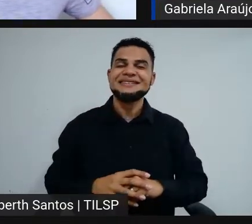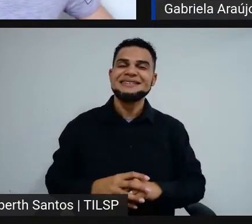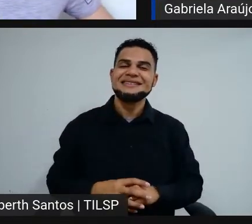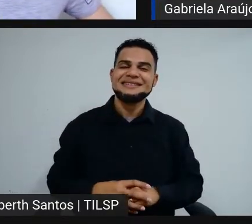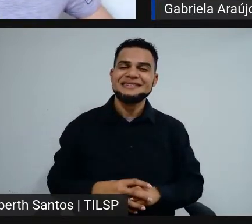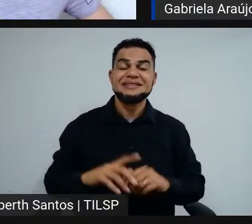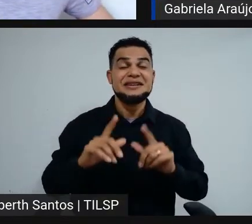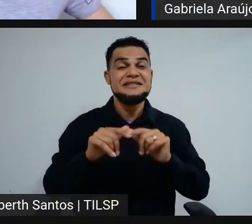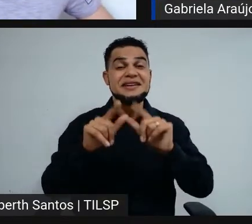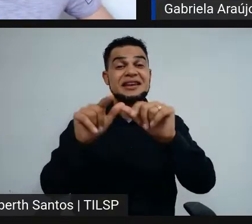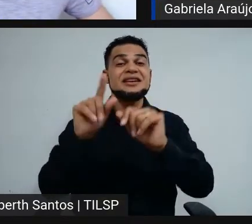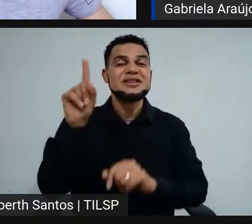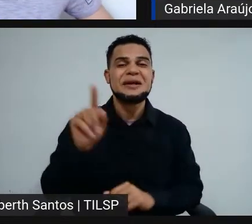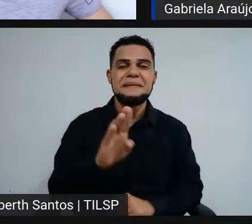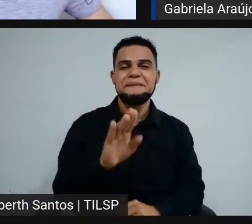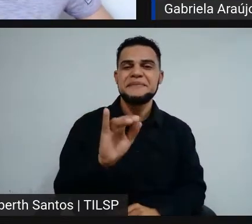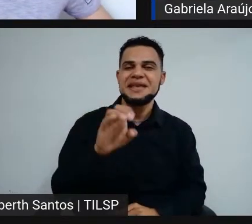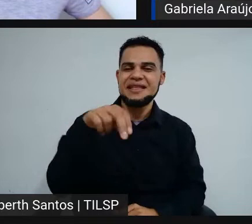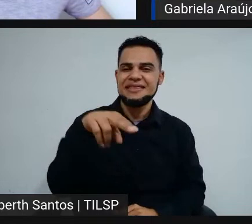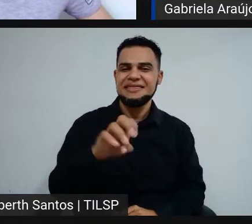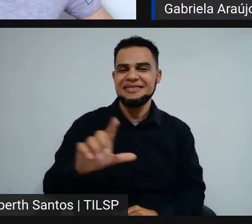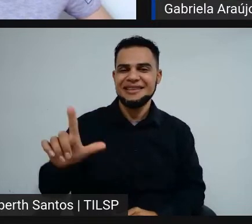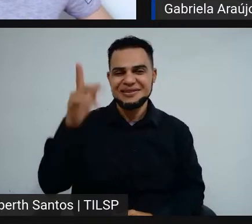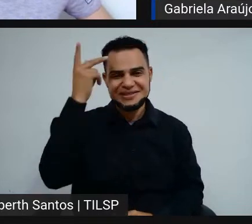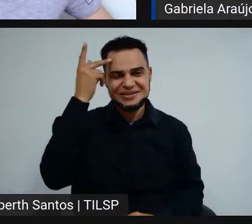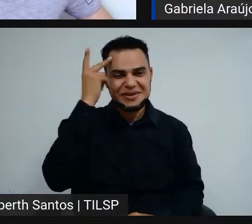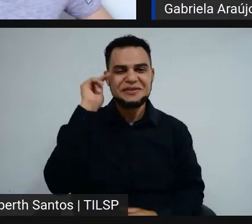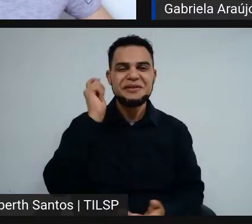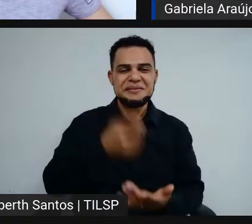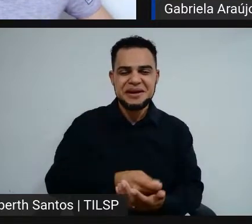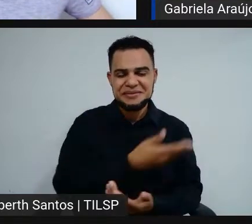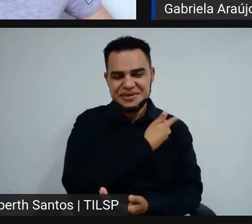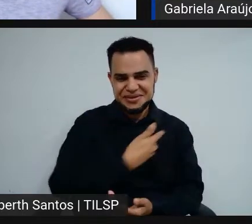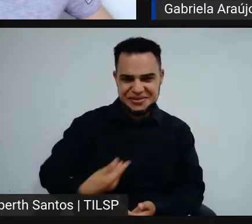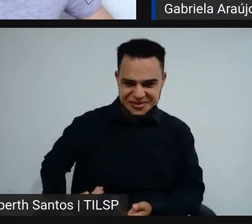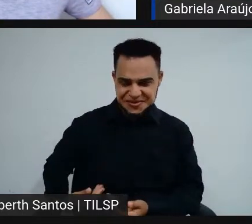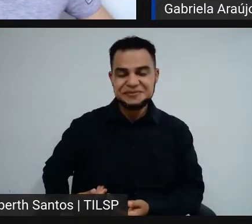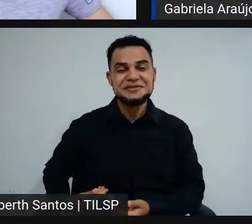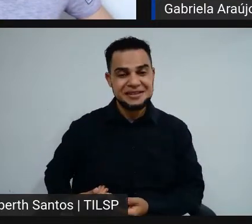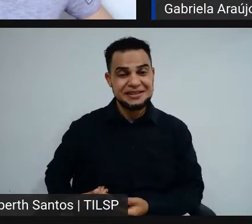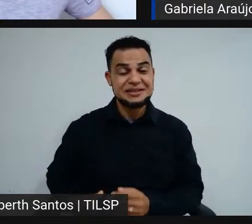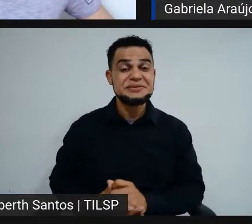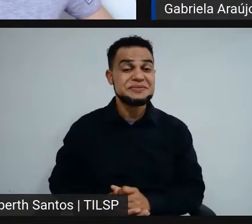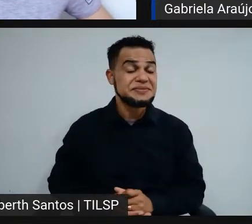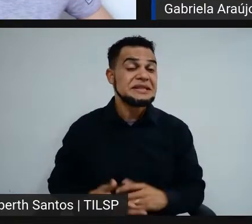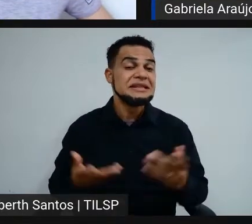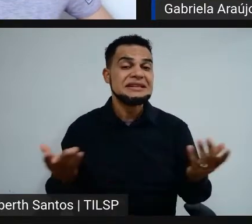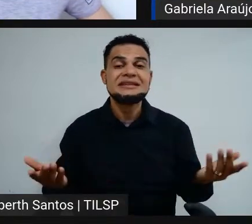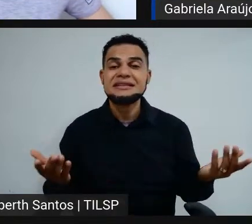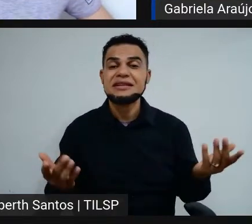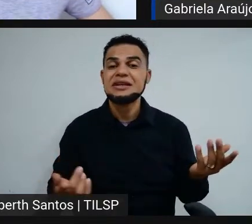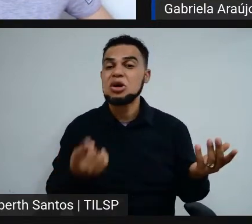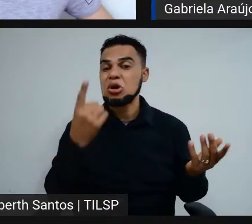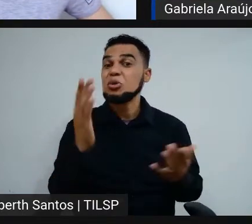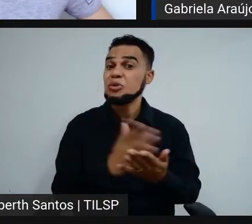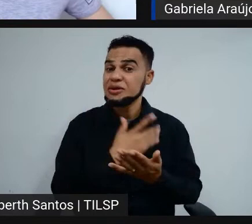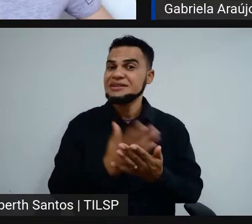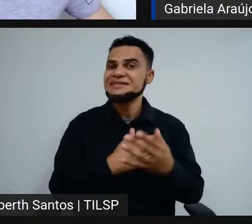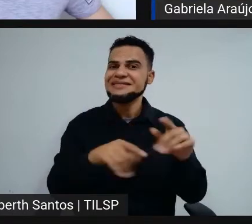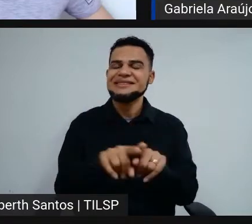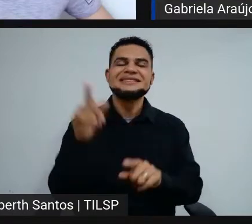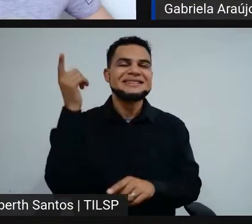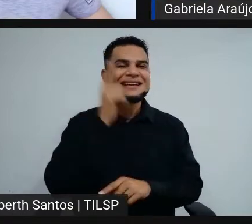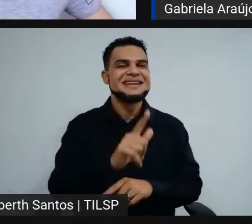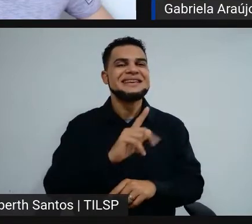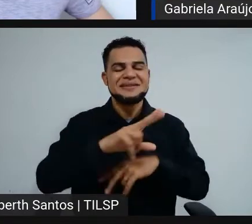Bienal em São Paulo, que foi pago pelo governo, eles cuidaram da gente lá, e um livro, eu também ganhei o livro